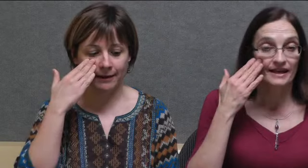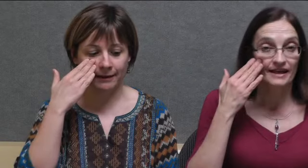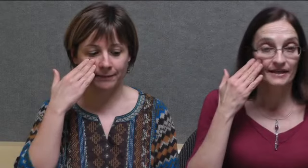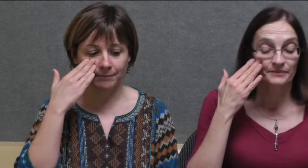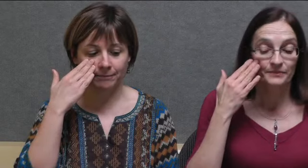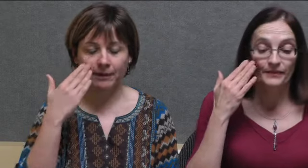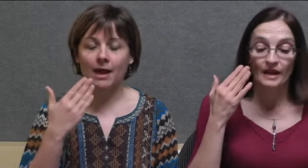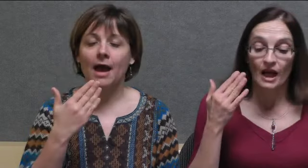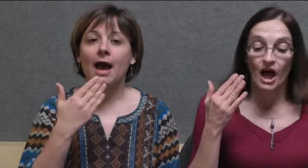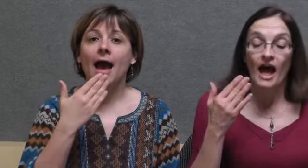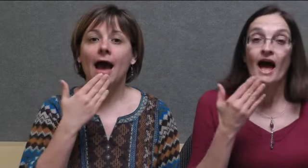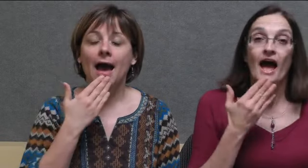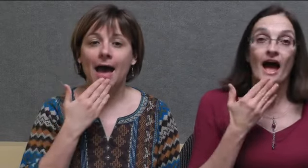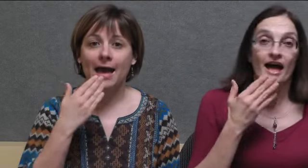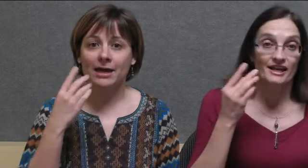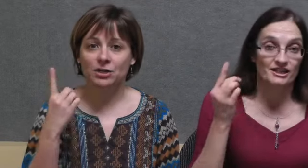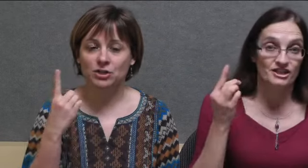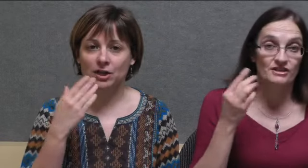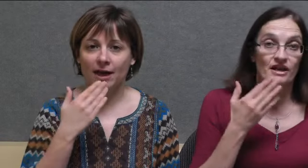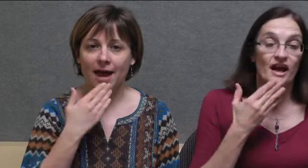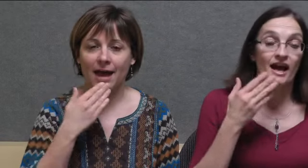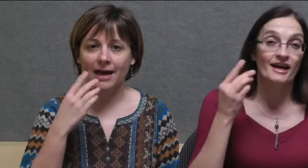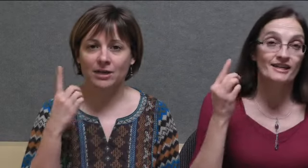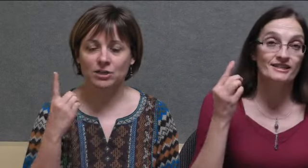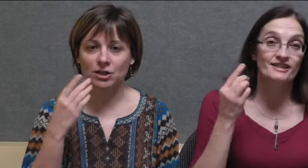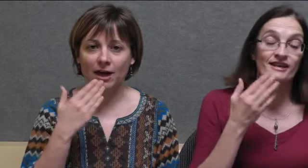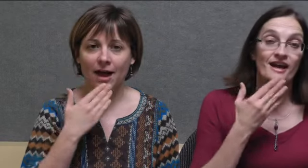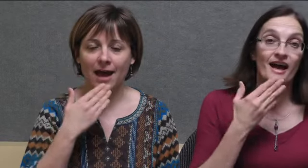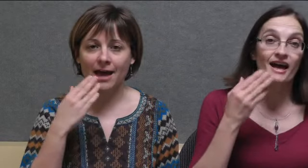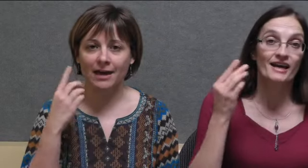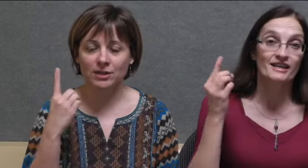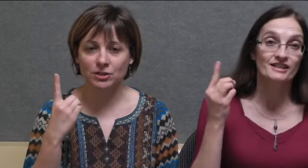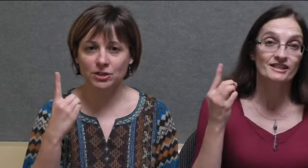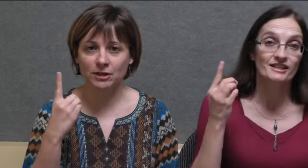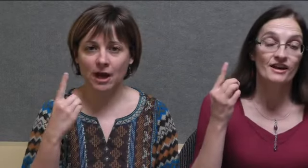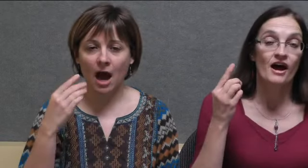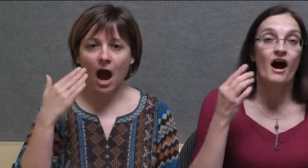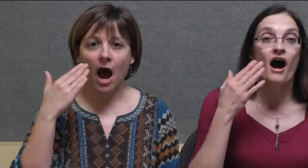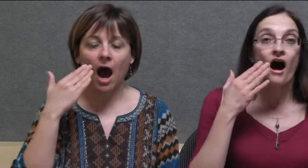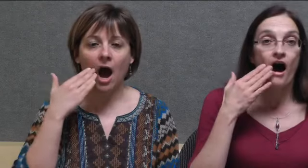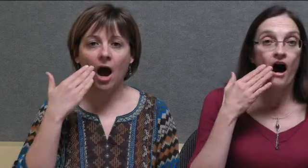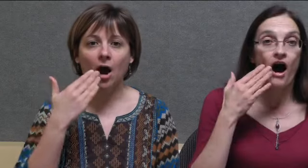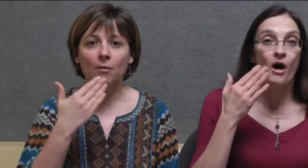Eij, eij, eij en